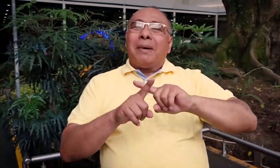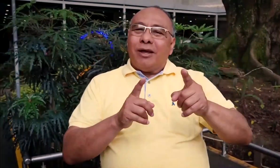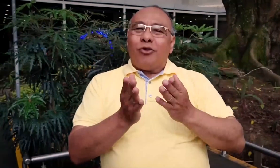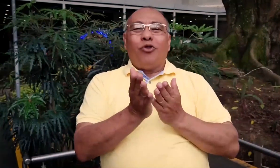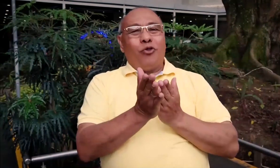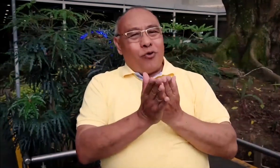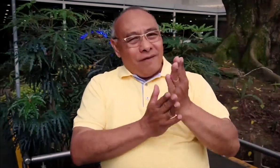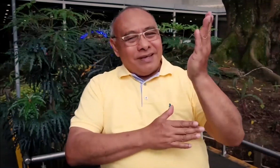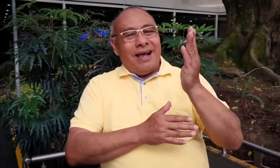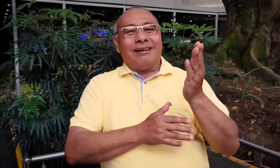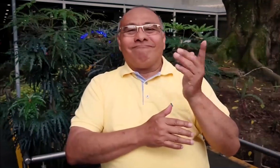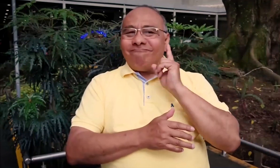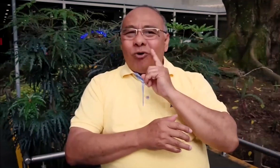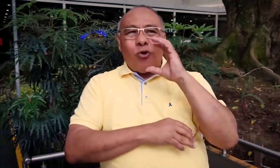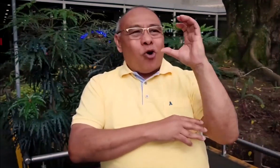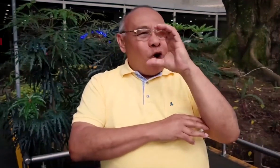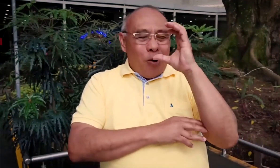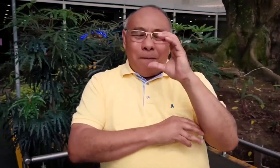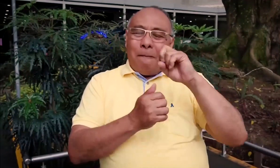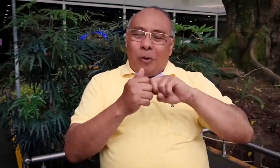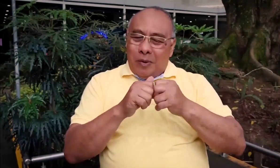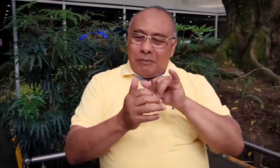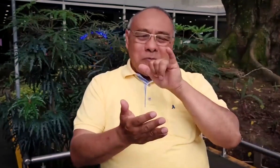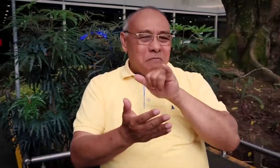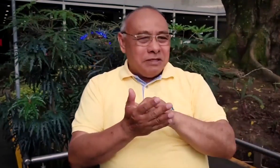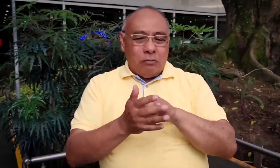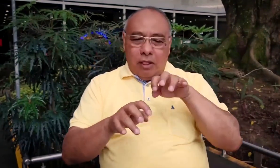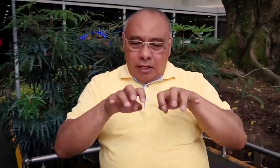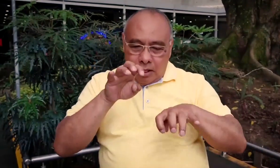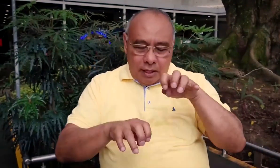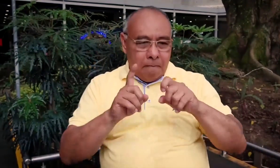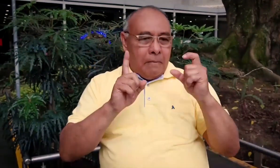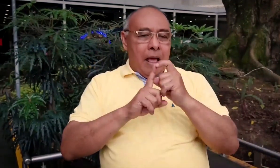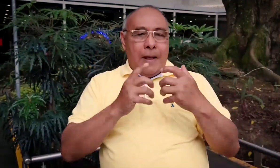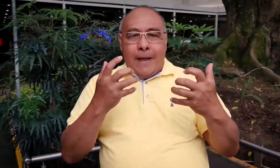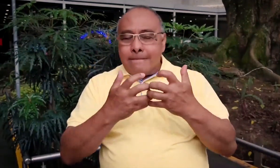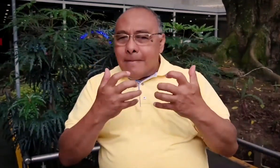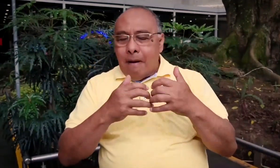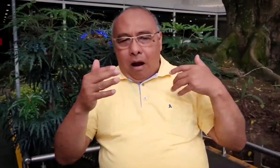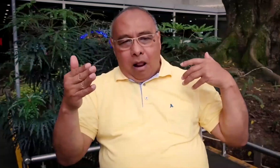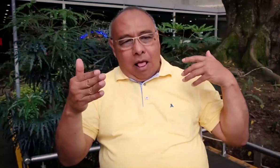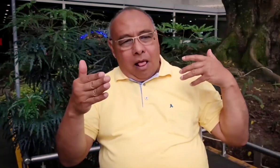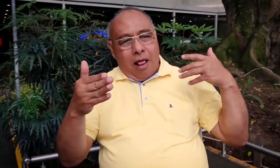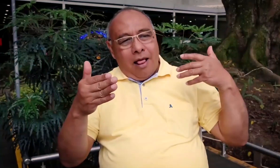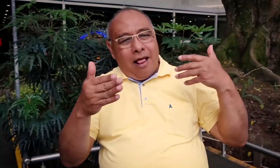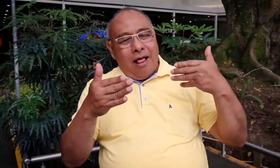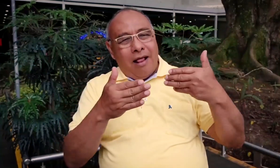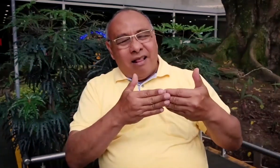Sin embargo, la problemática seguía. Las personas sordas a nivel nacional seguían con un problema de digitar los mensajes.